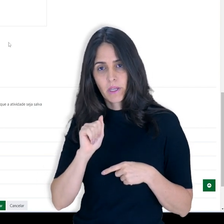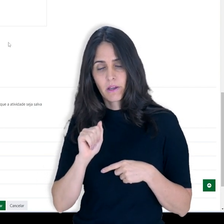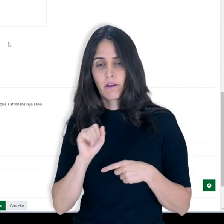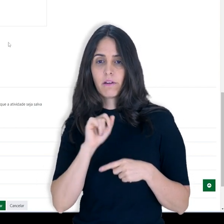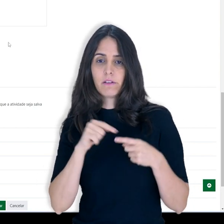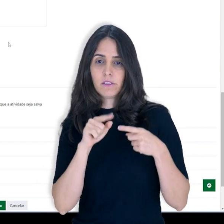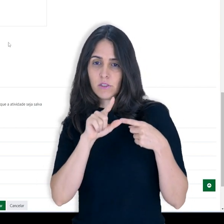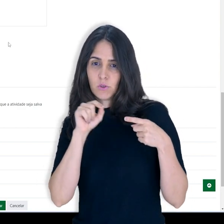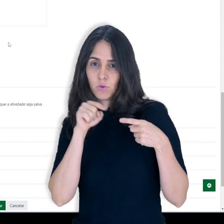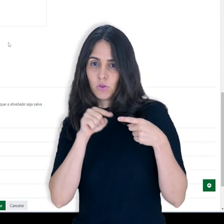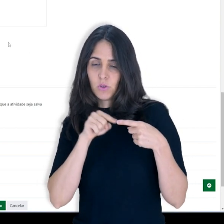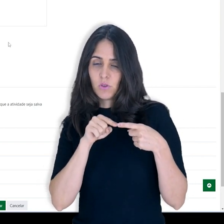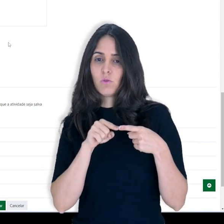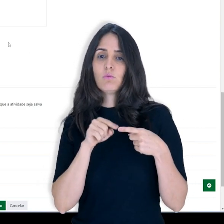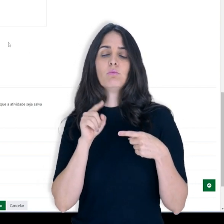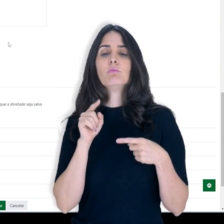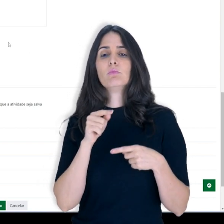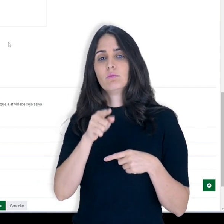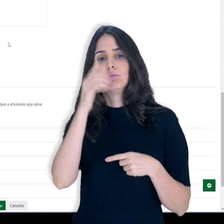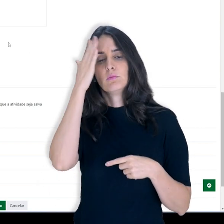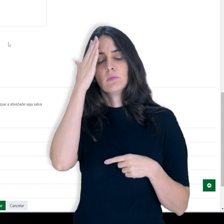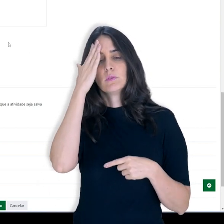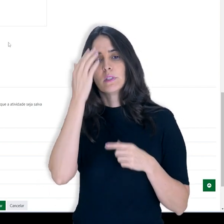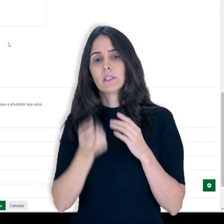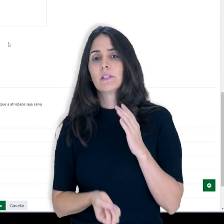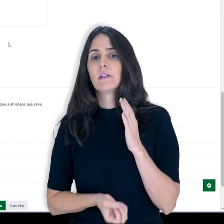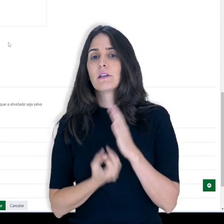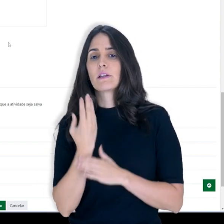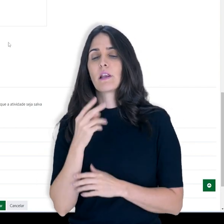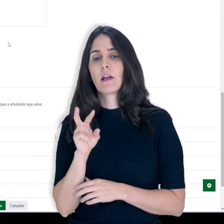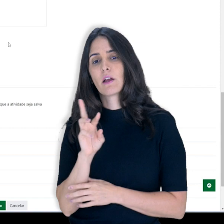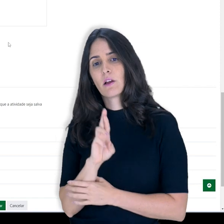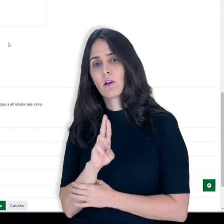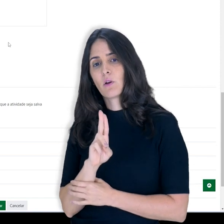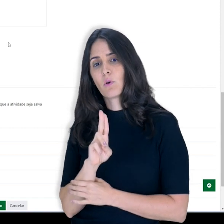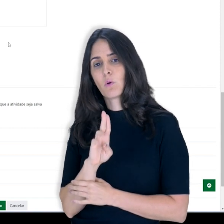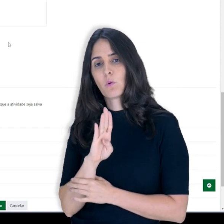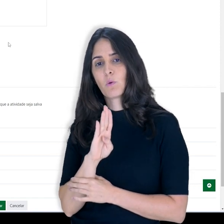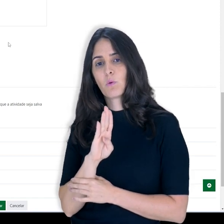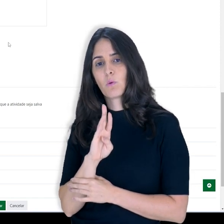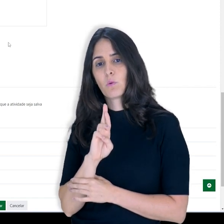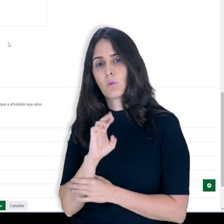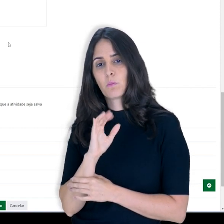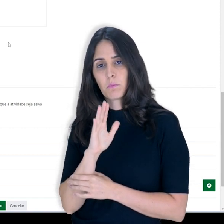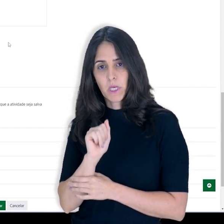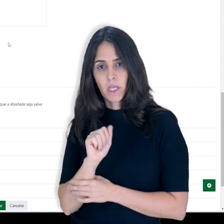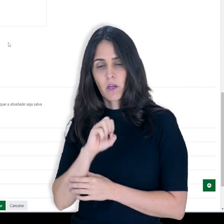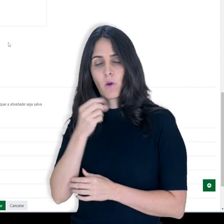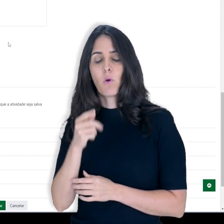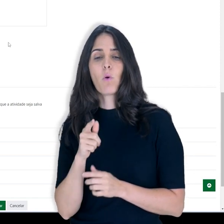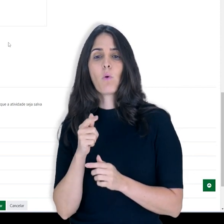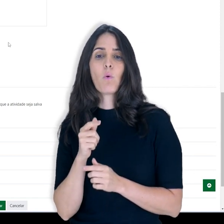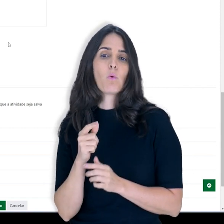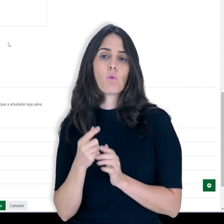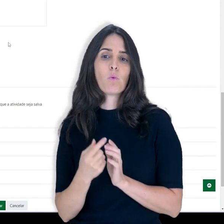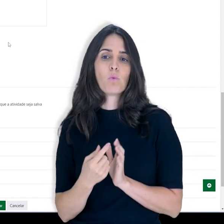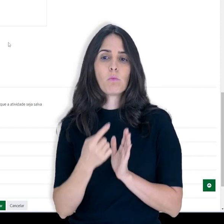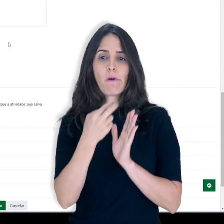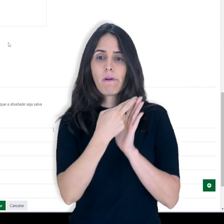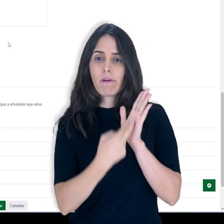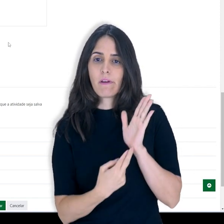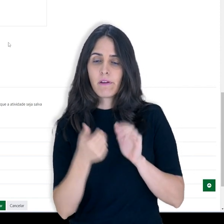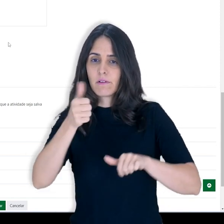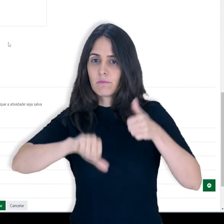E aí é importante, se você escolher esse método, que você saiba como criar uma rubrica ou uma guia de avaliação.